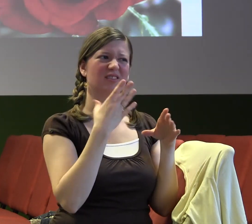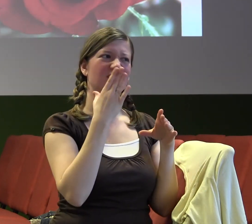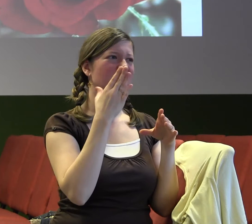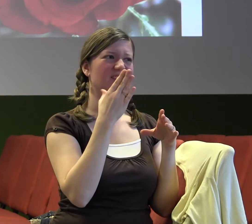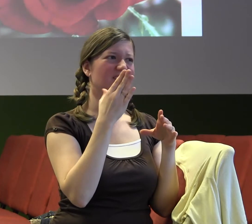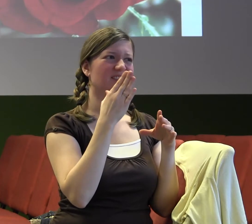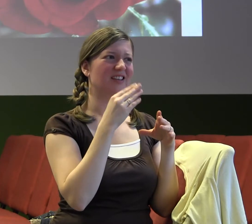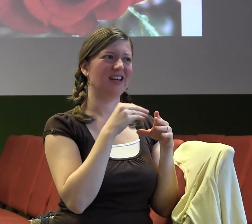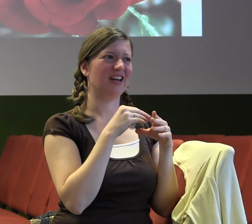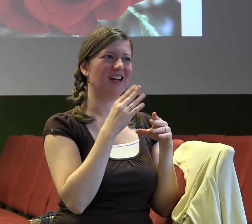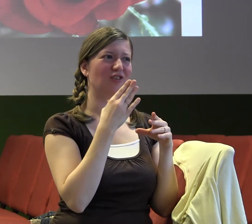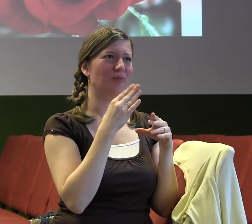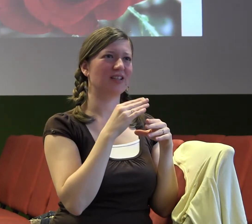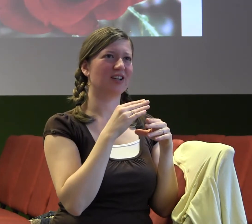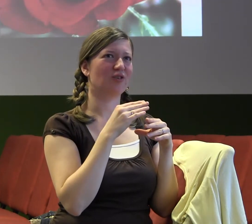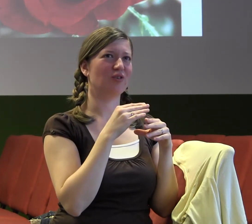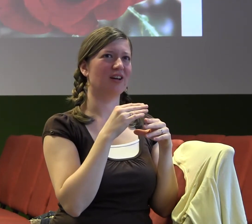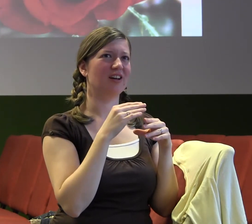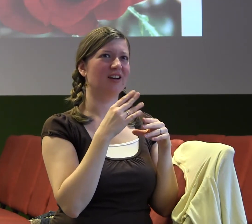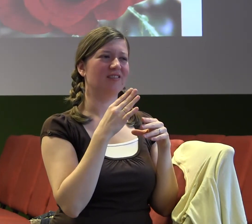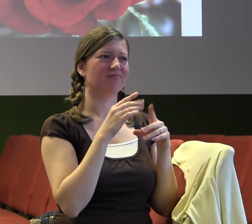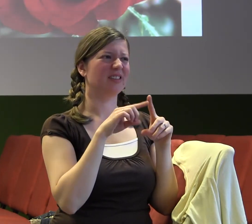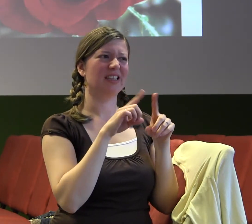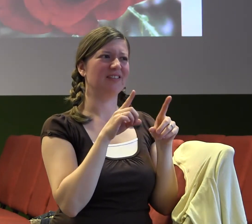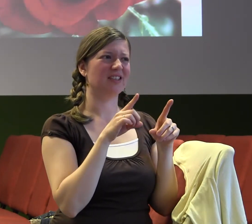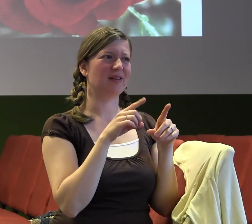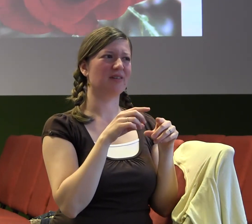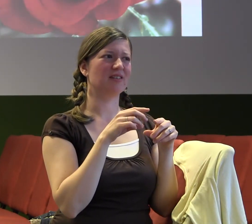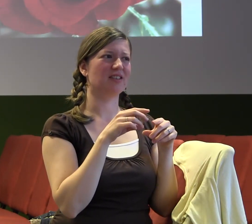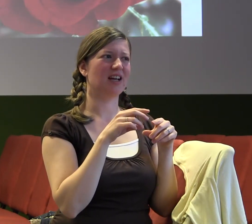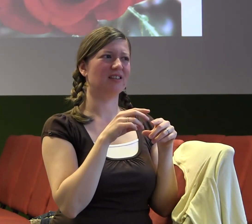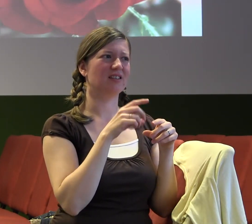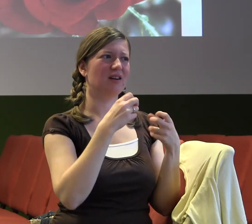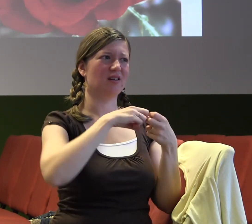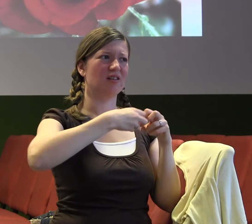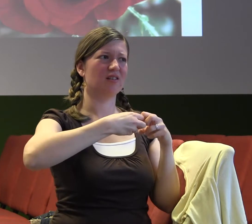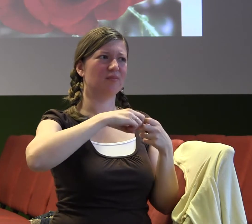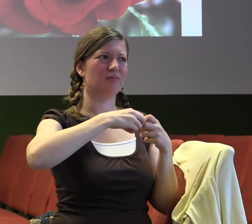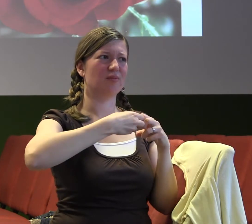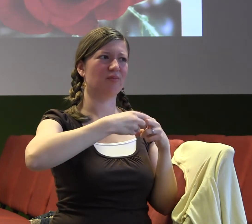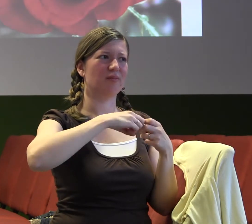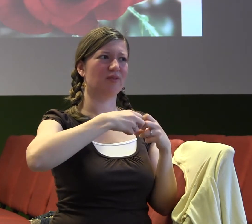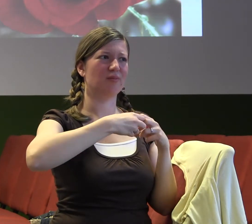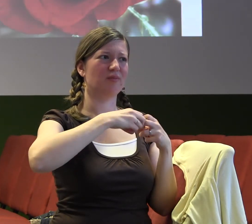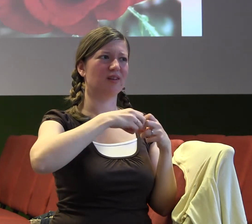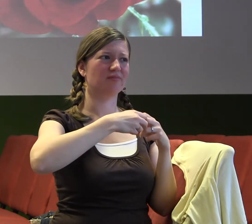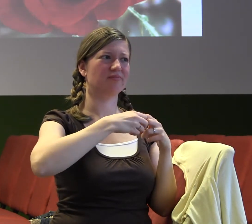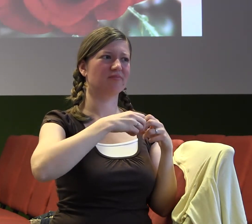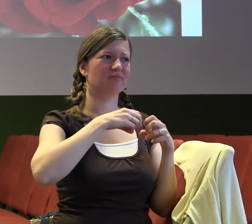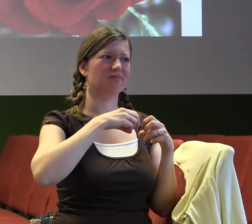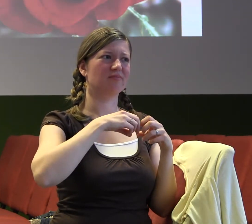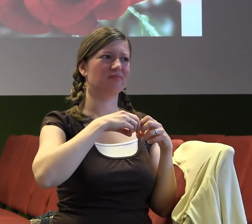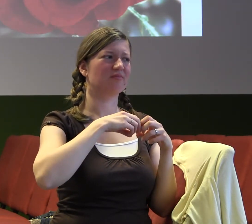A takový znak, kdy se pozná, že prostě jsem už v workaholi, kdy mi to předůstá přes hlavu, jak už práce nebo škola, tak je to,